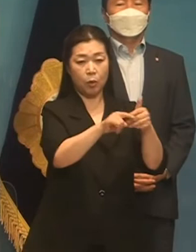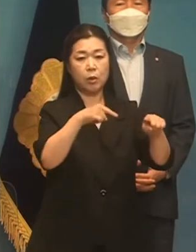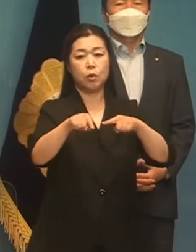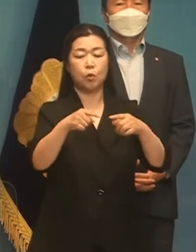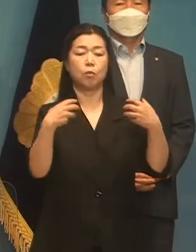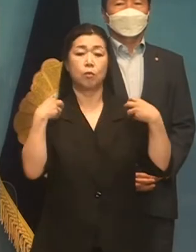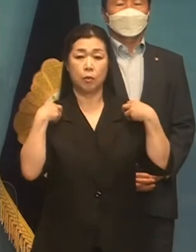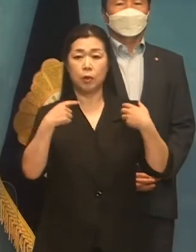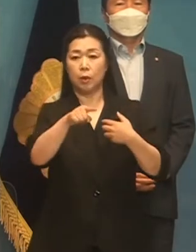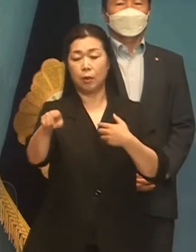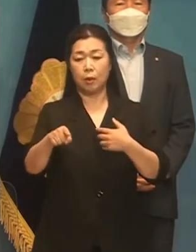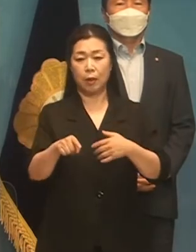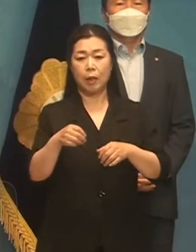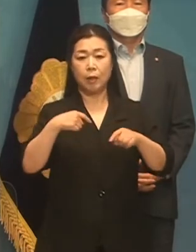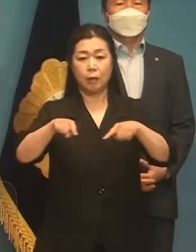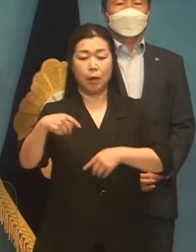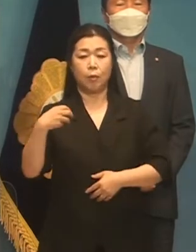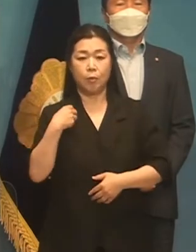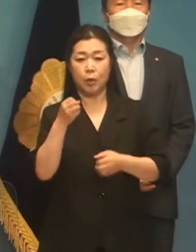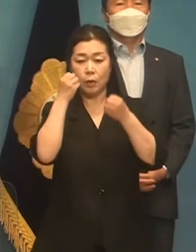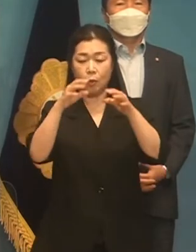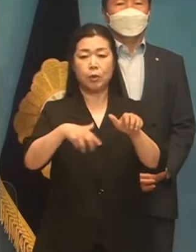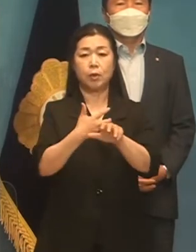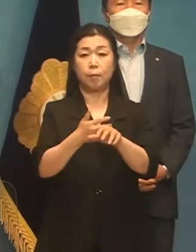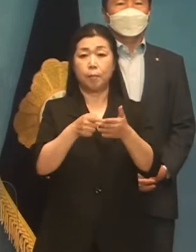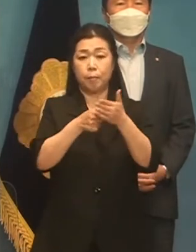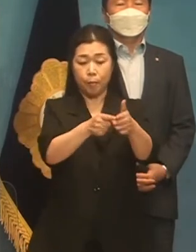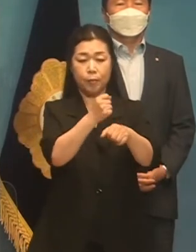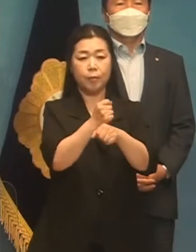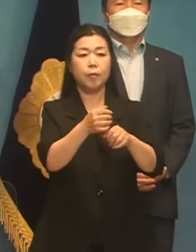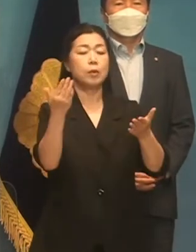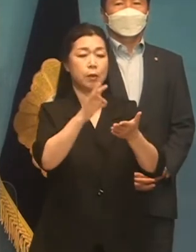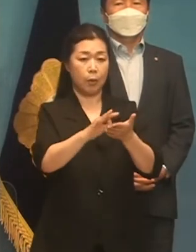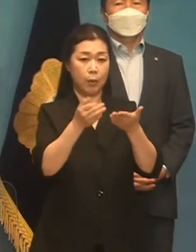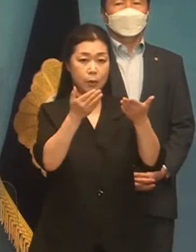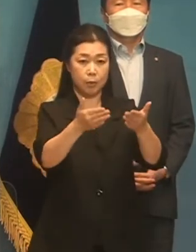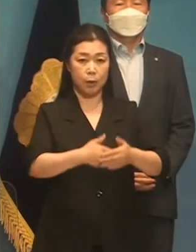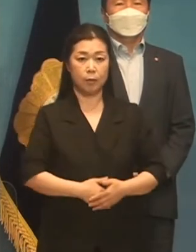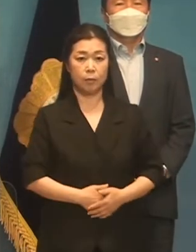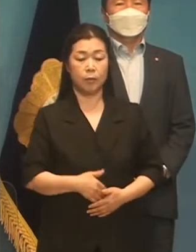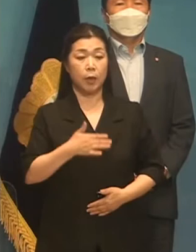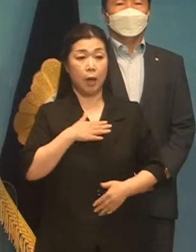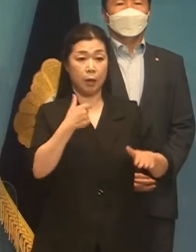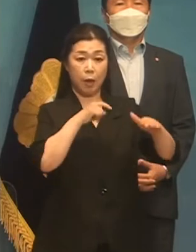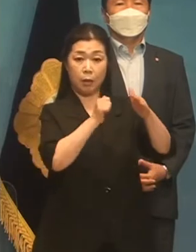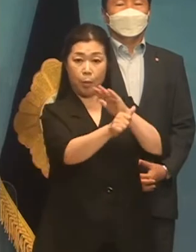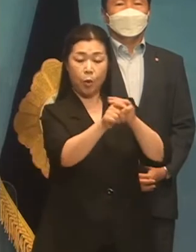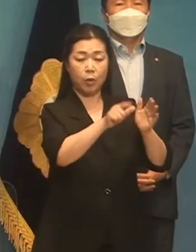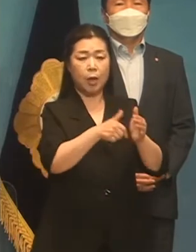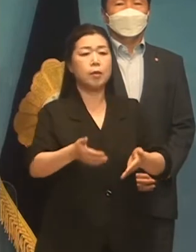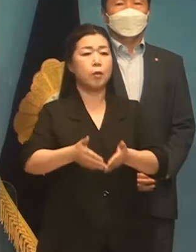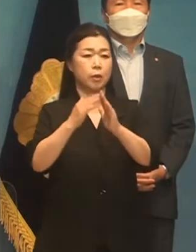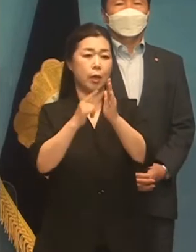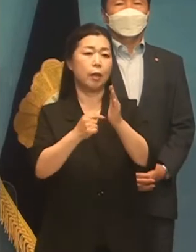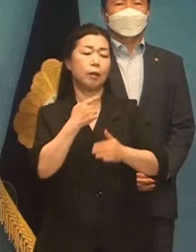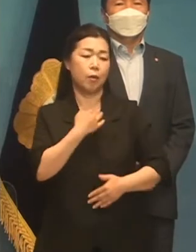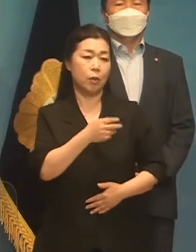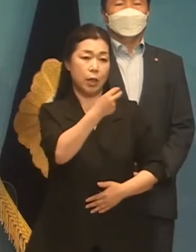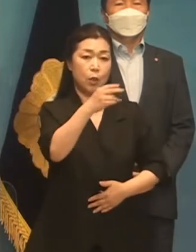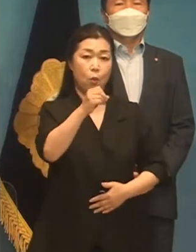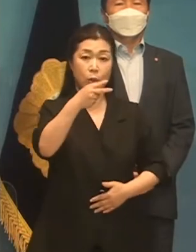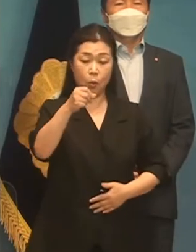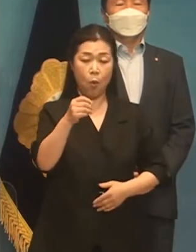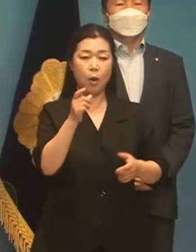당의 혁신을 강력하게 요구하고 당시 반응시키겠습니다. 제가 당대표 시절을 설치한 2020